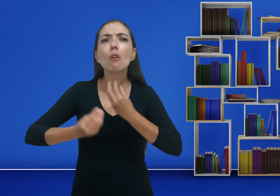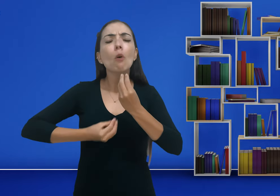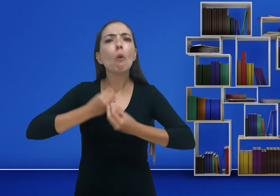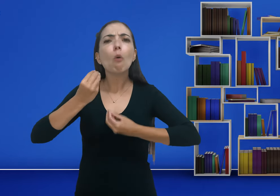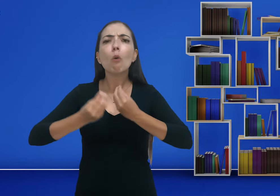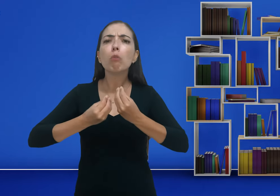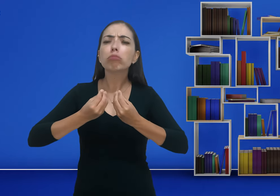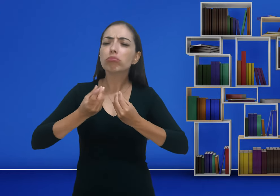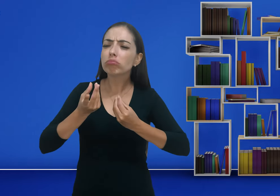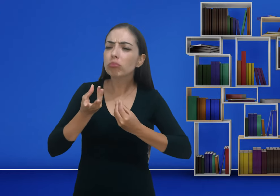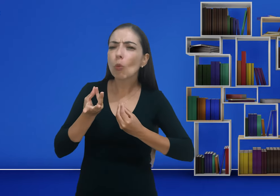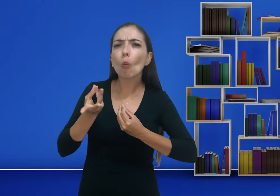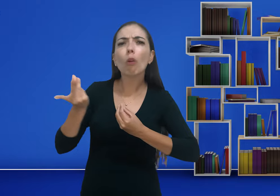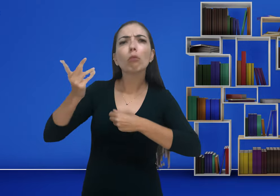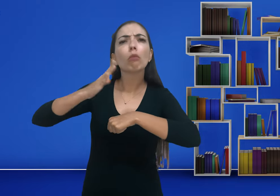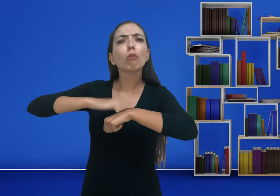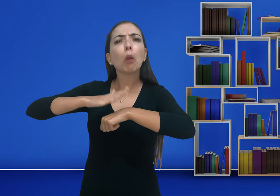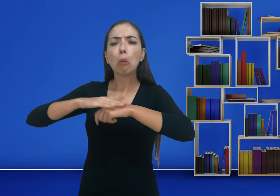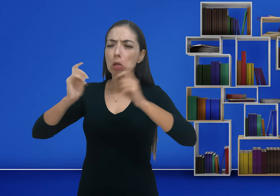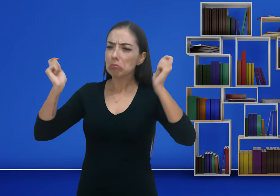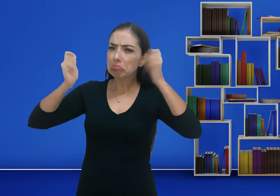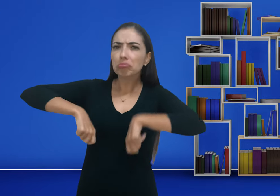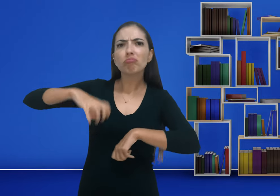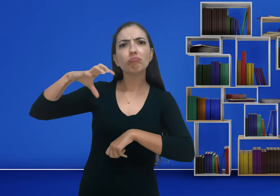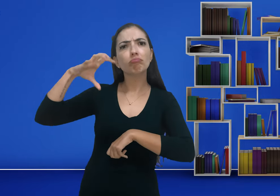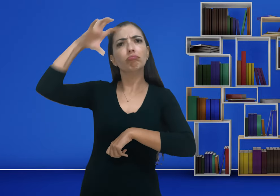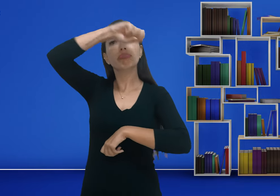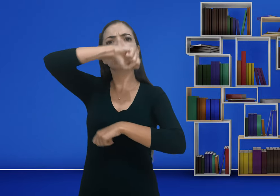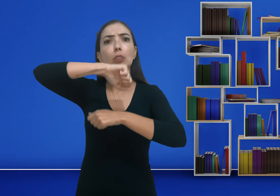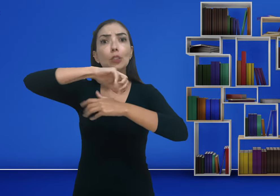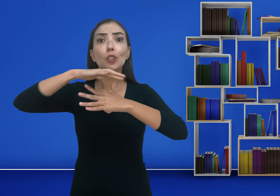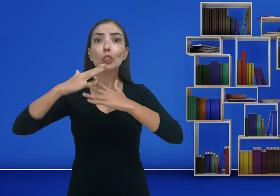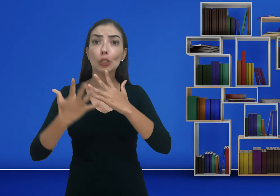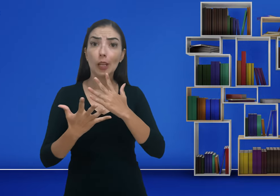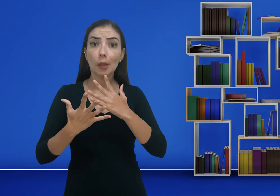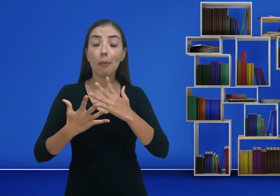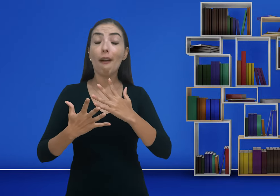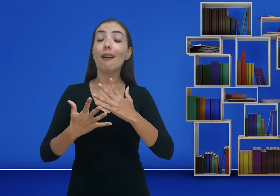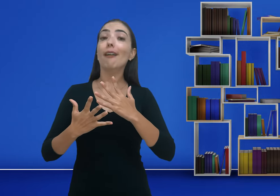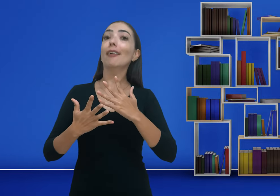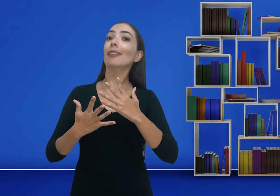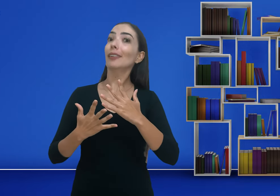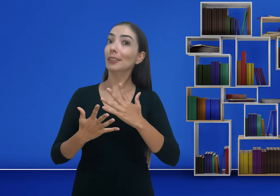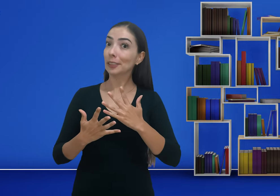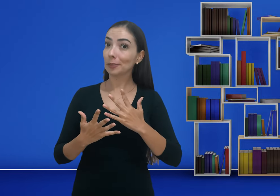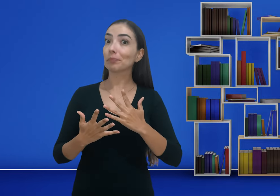Quanto tempo a gente leva para aprender Libras? Pois é.